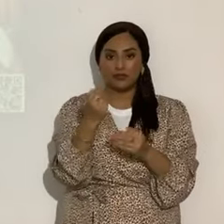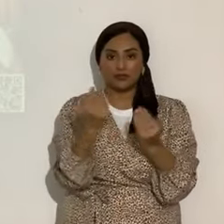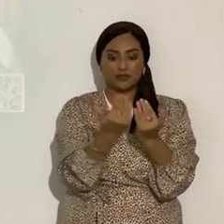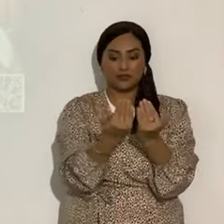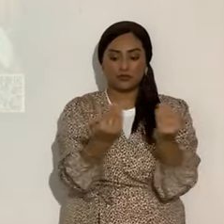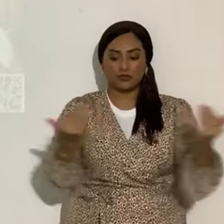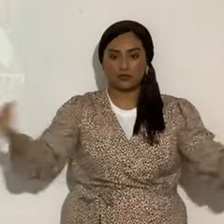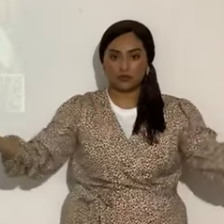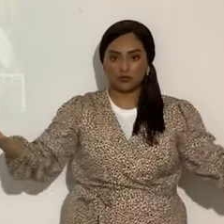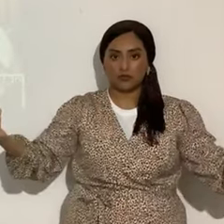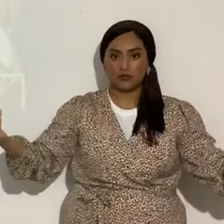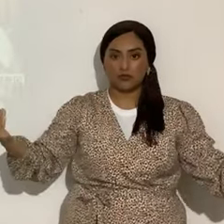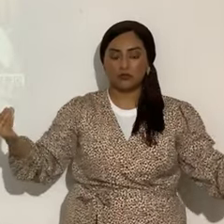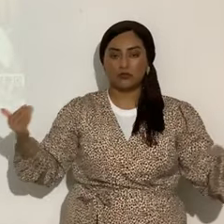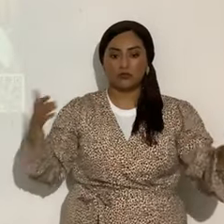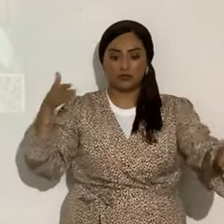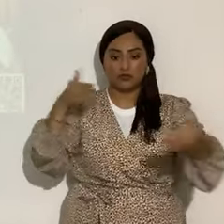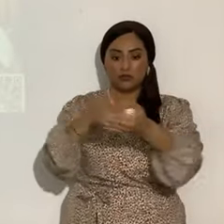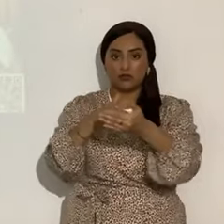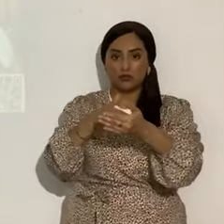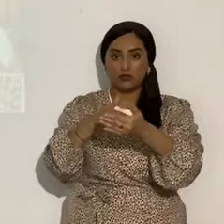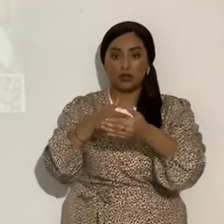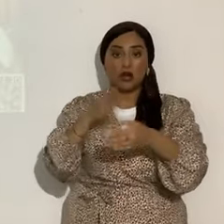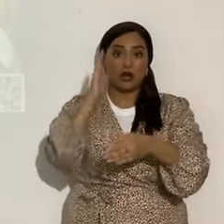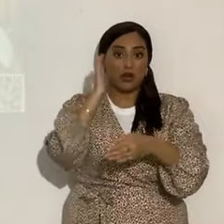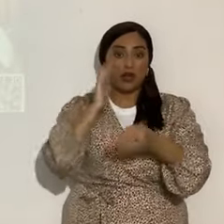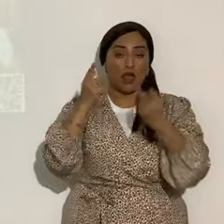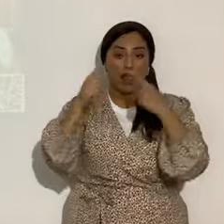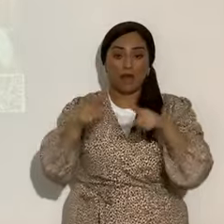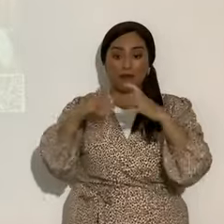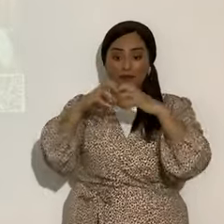y contra todas las ciudades de Judá. Y aquí fue la destrucción del primer templo.